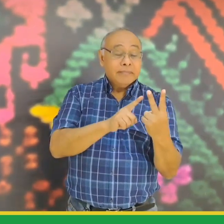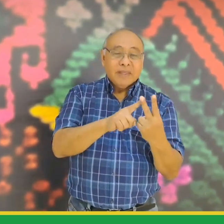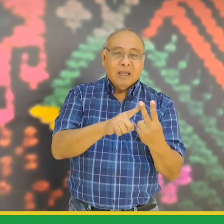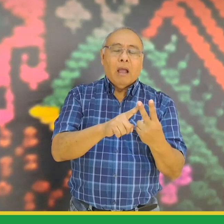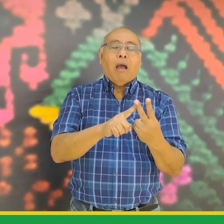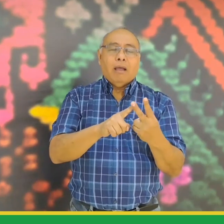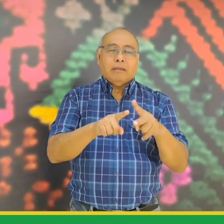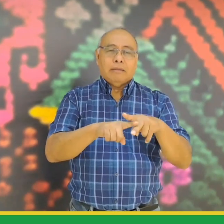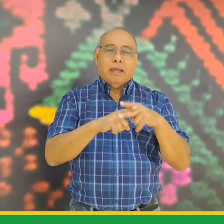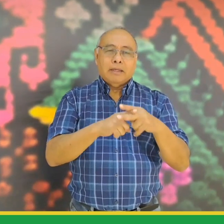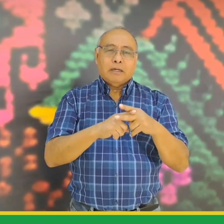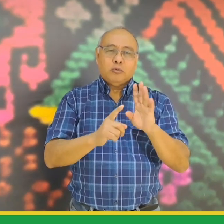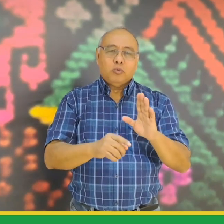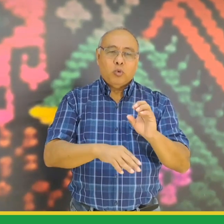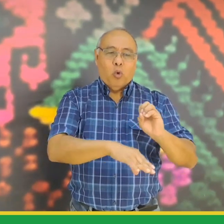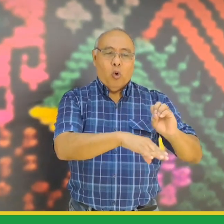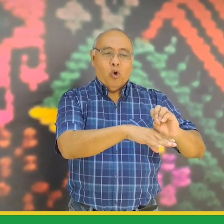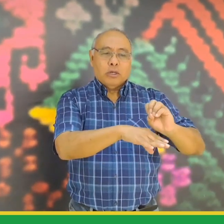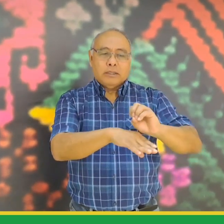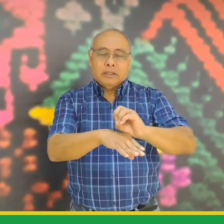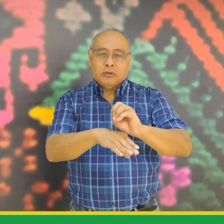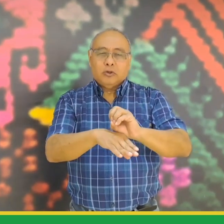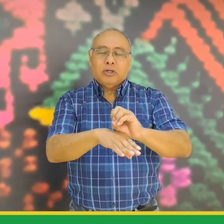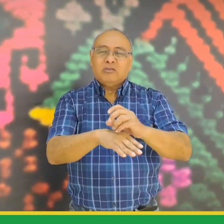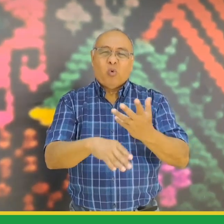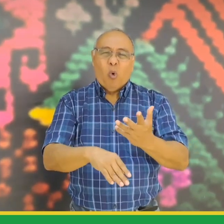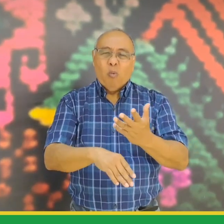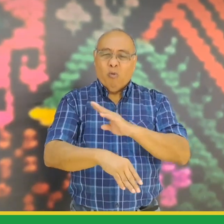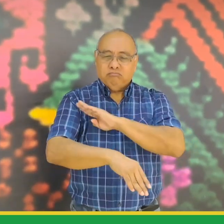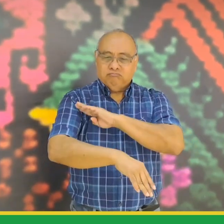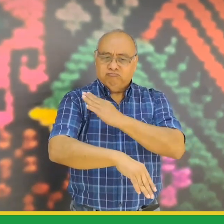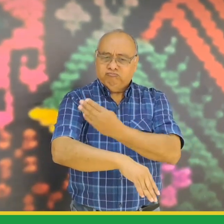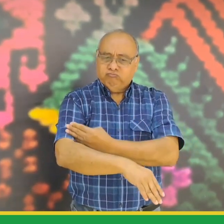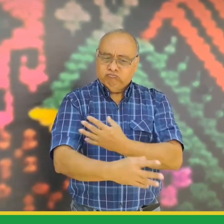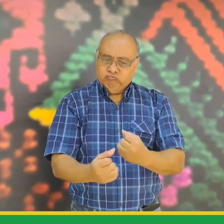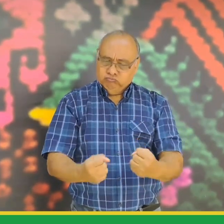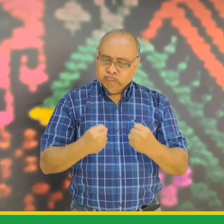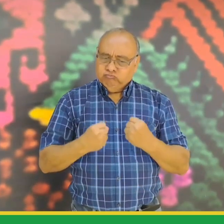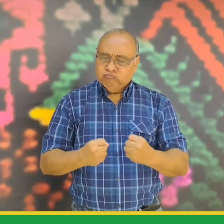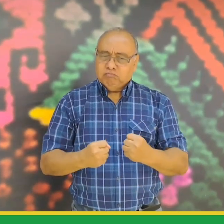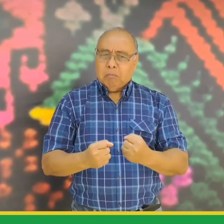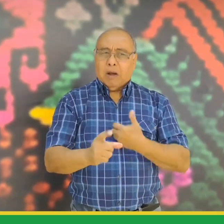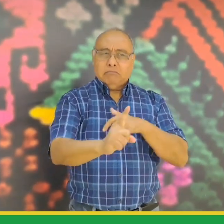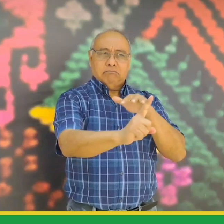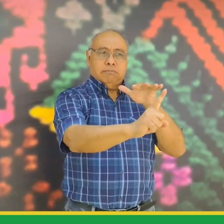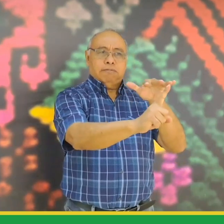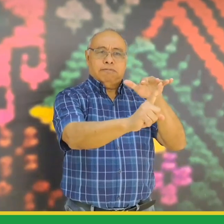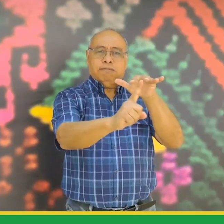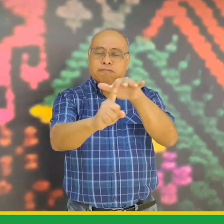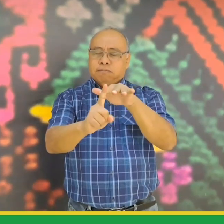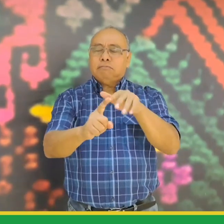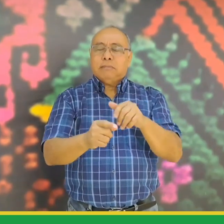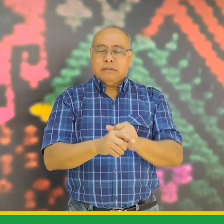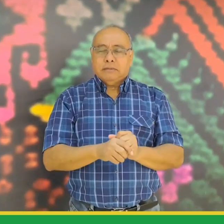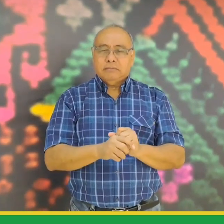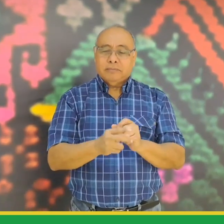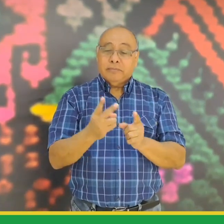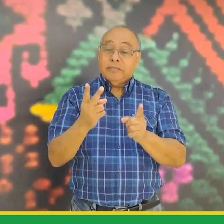secciones la primera parte fue el fortalecimiento de las organizaciones de personas con discapacidad para la